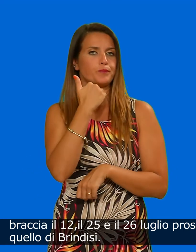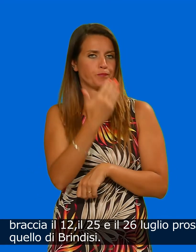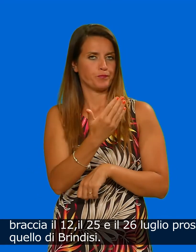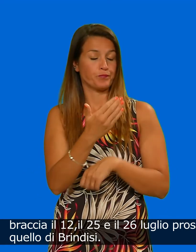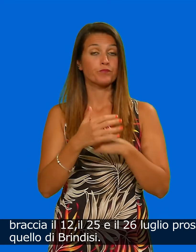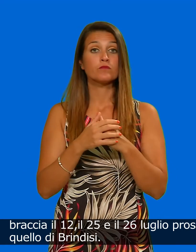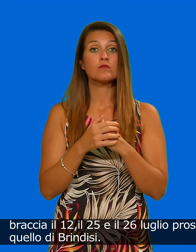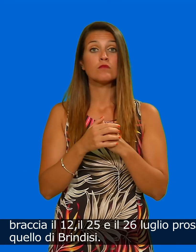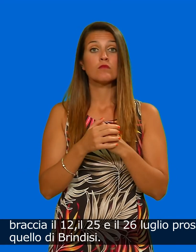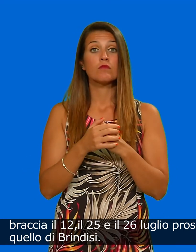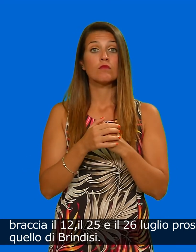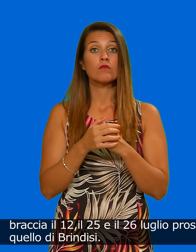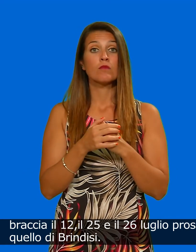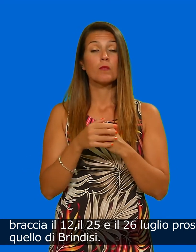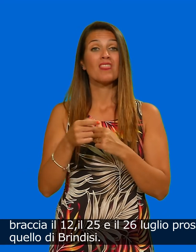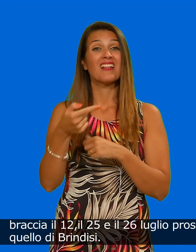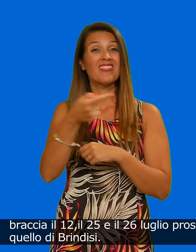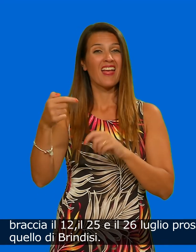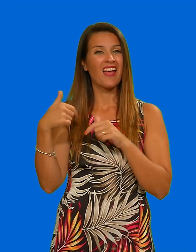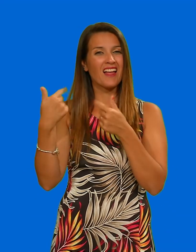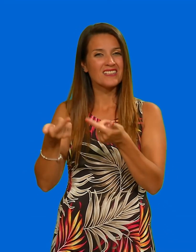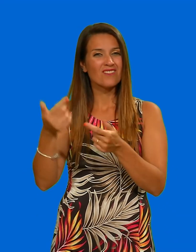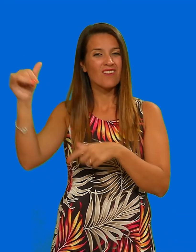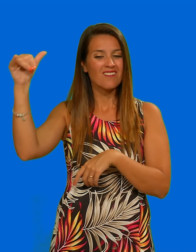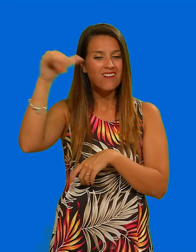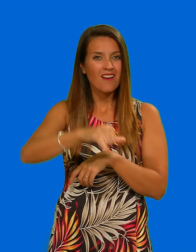Tra gli scali più colpiti c'è quello di Brindisi.